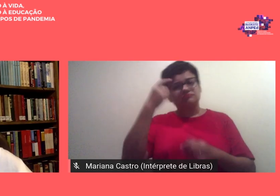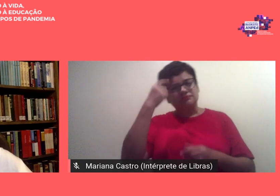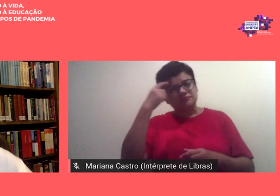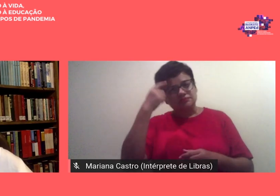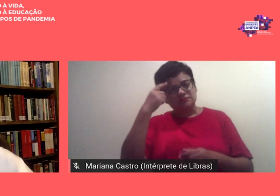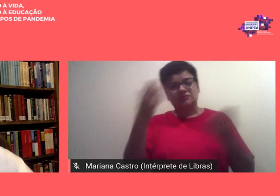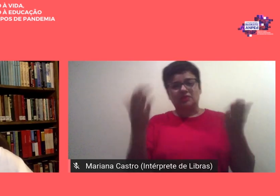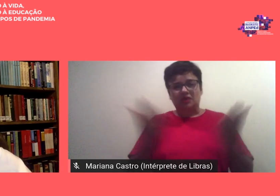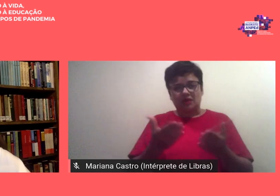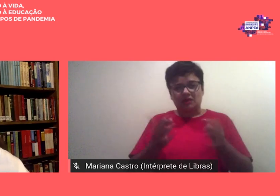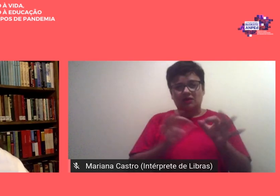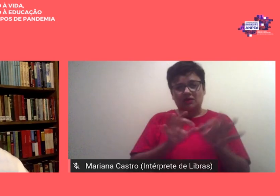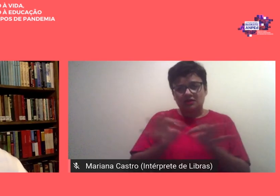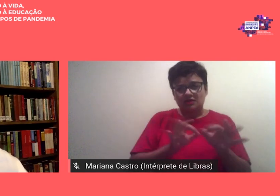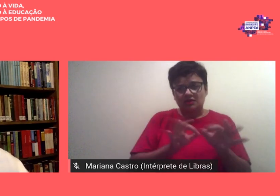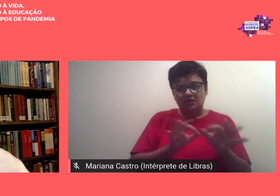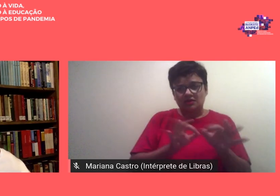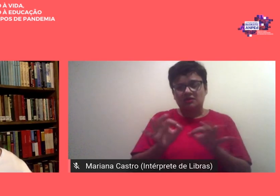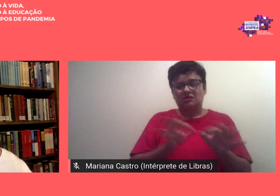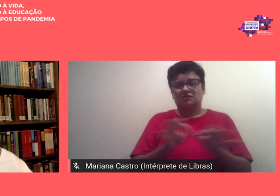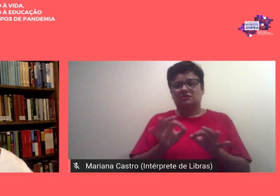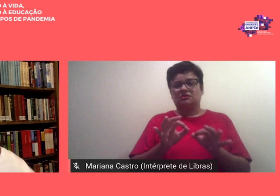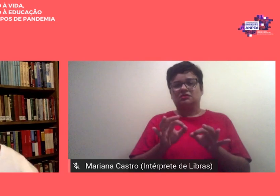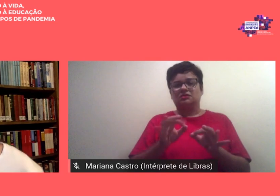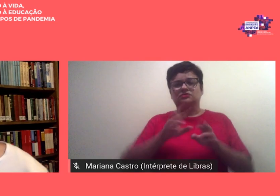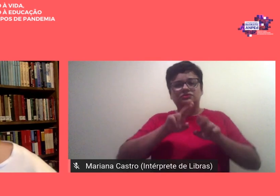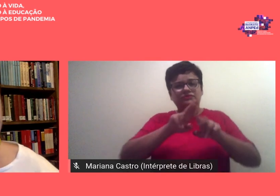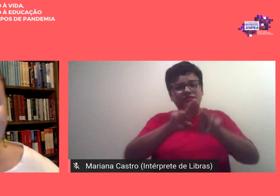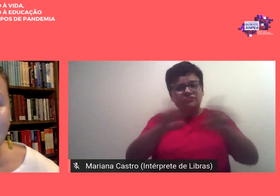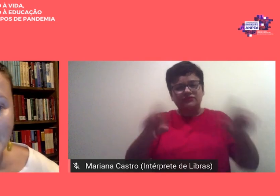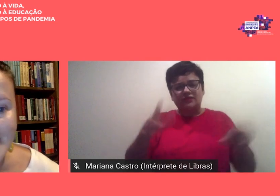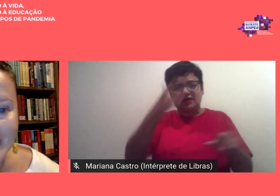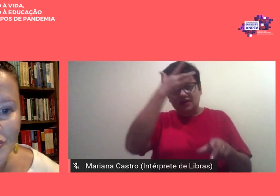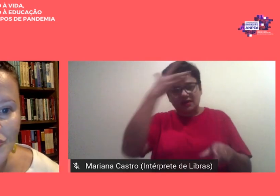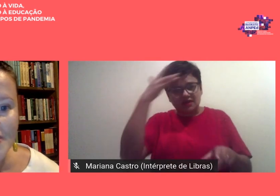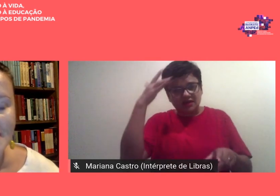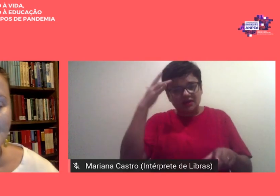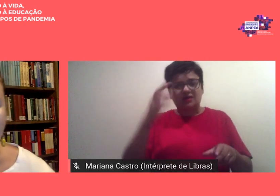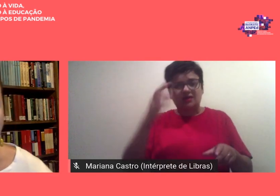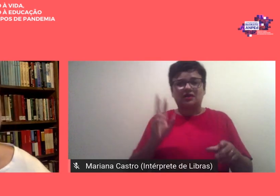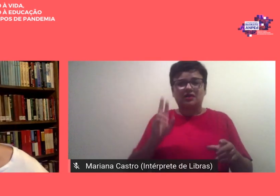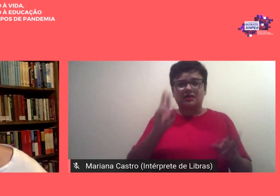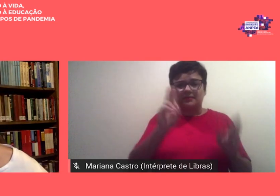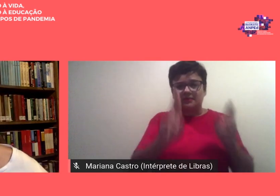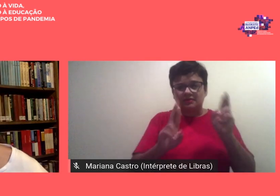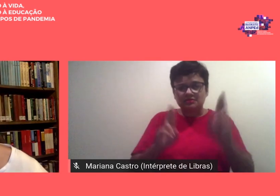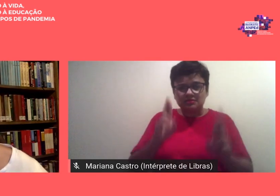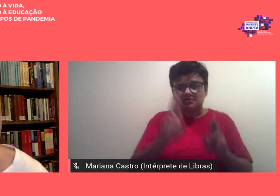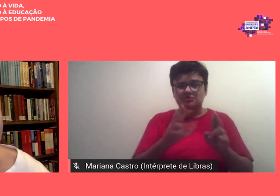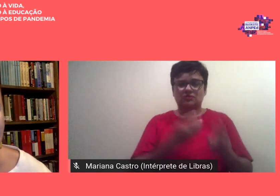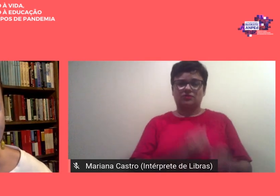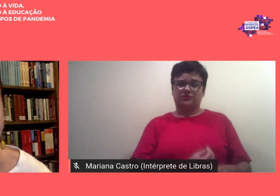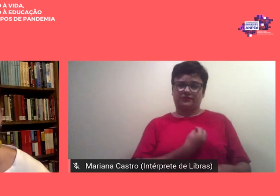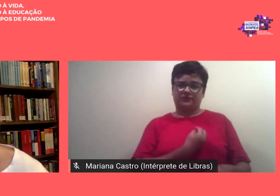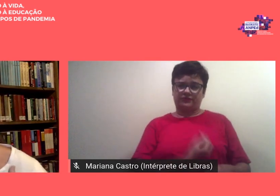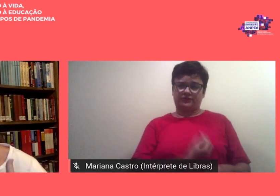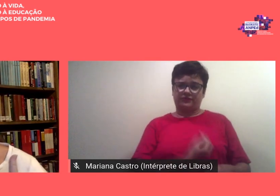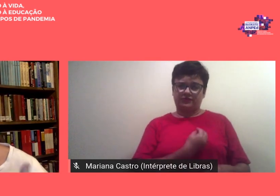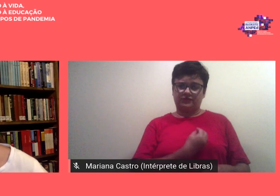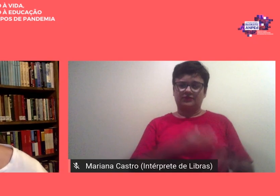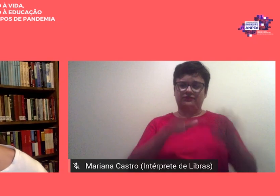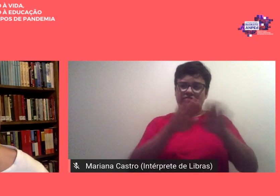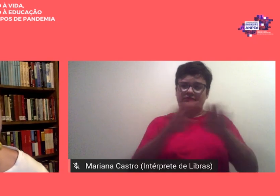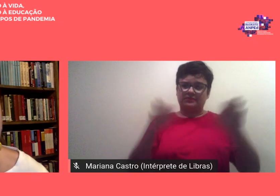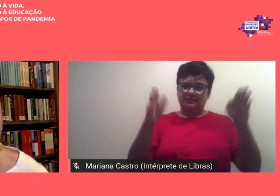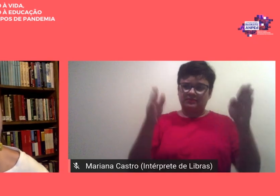esse evento pelos princípios da diversidade pelas representações que estiveram presentes em todas as mesas